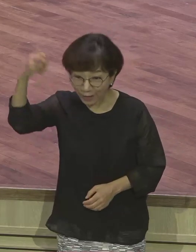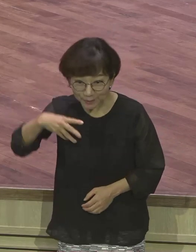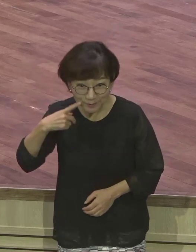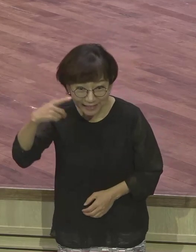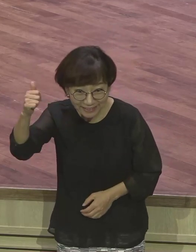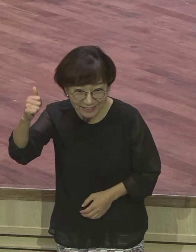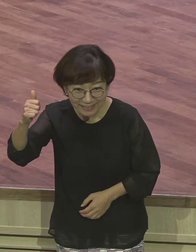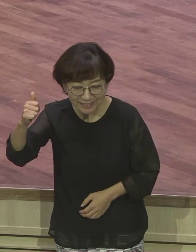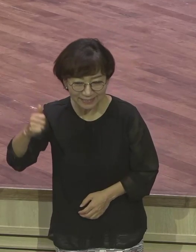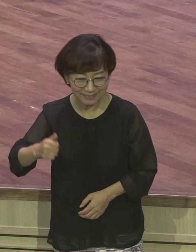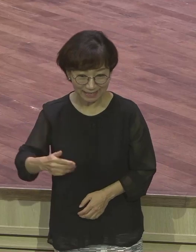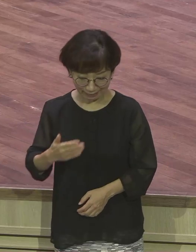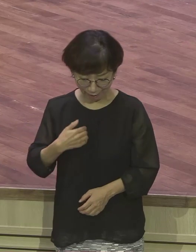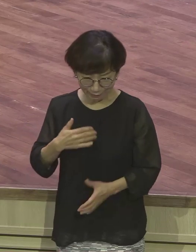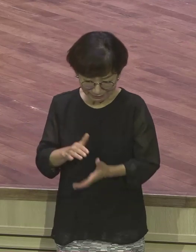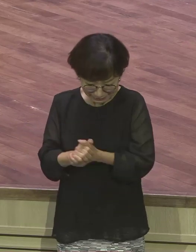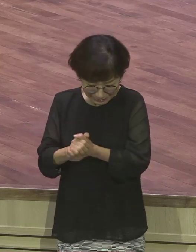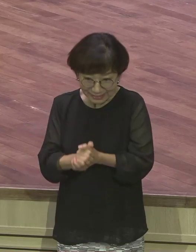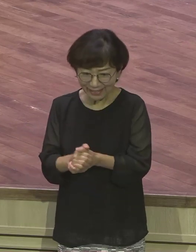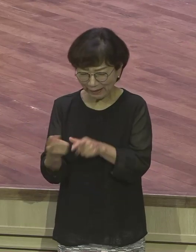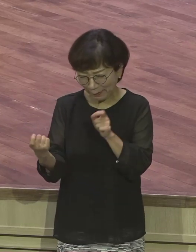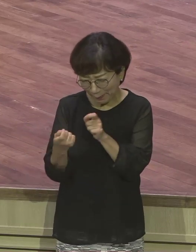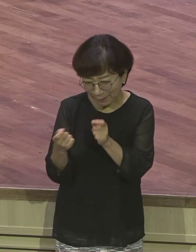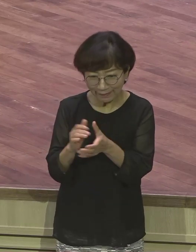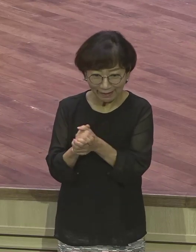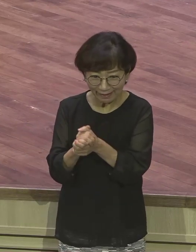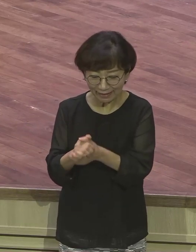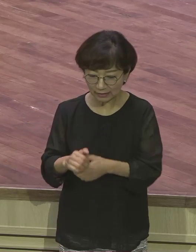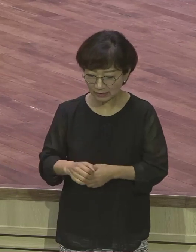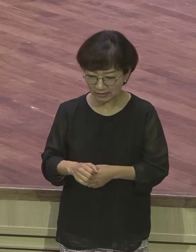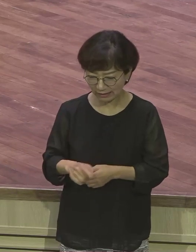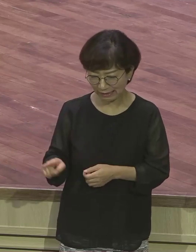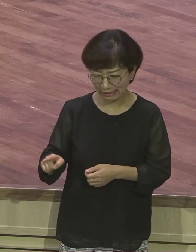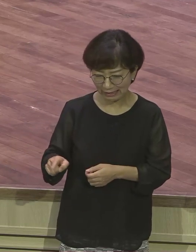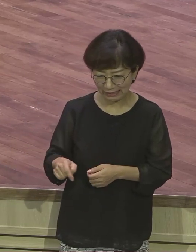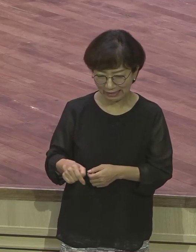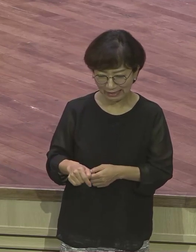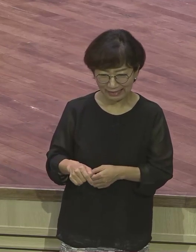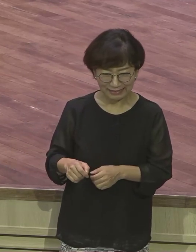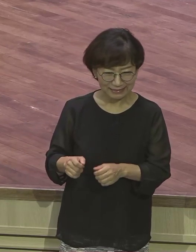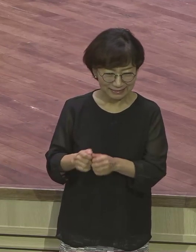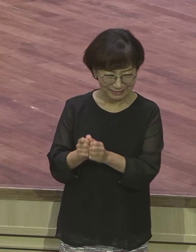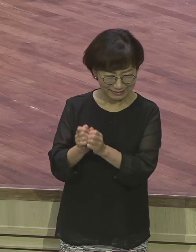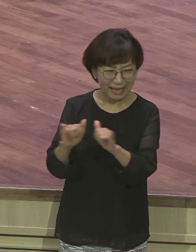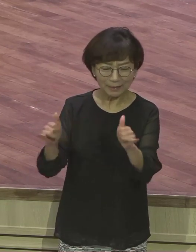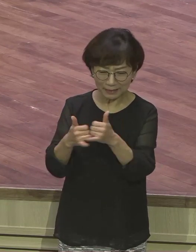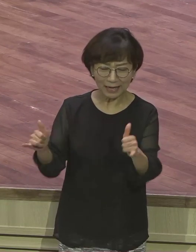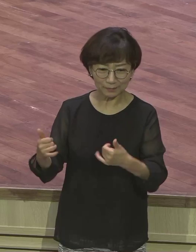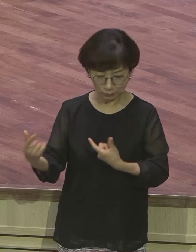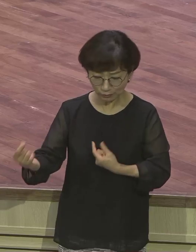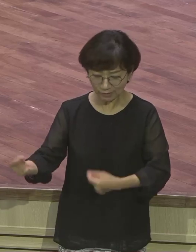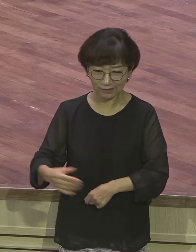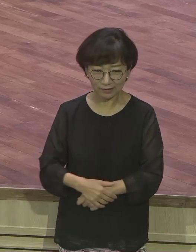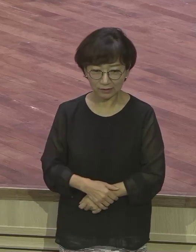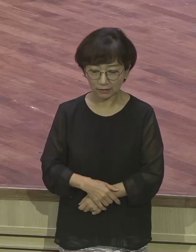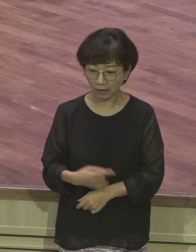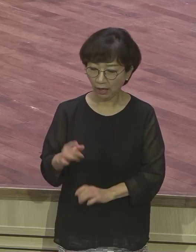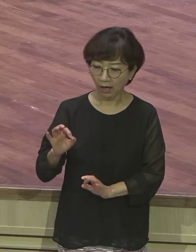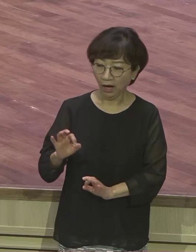친한 제일 가치 가치 있잖아요 뭘 사람 보고 실망하고 자주 아이고 그럴 줄 몰라